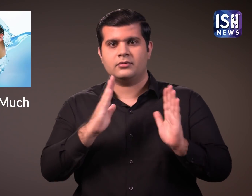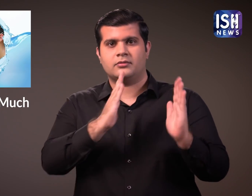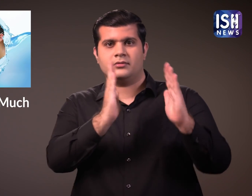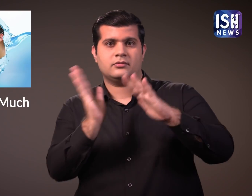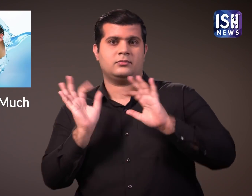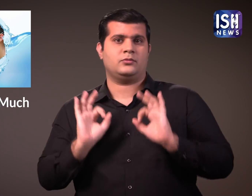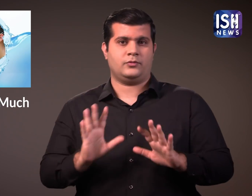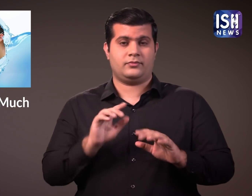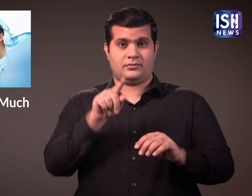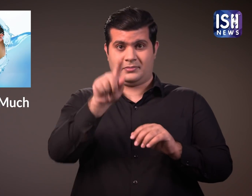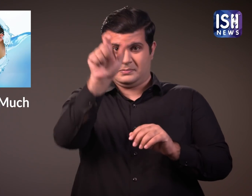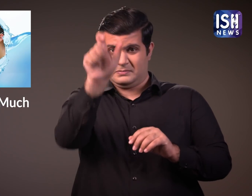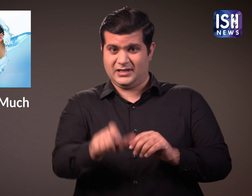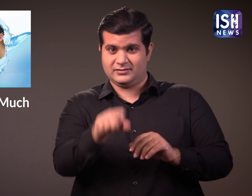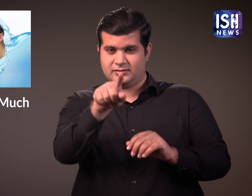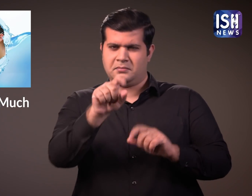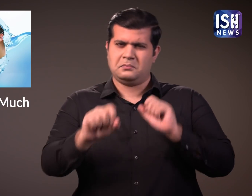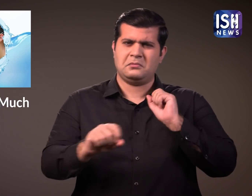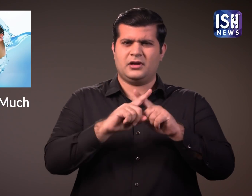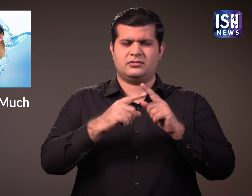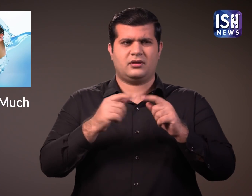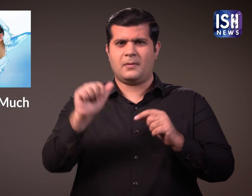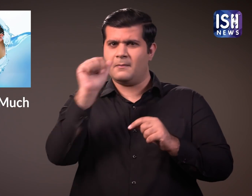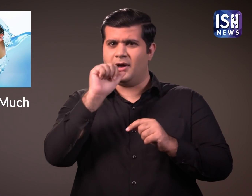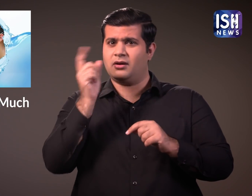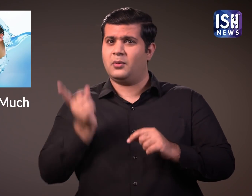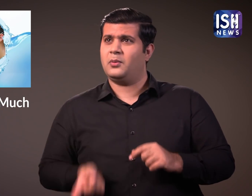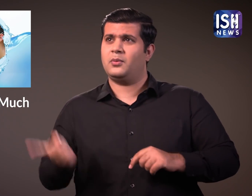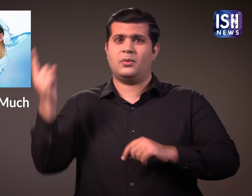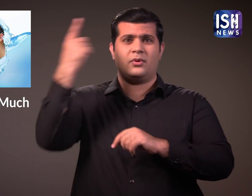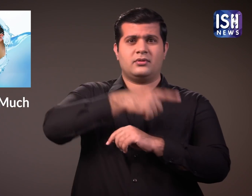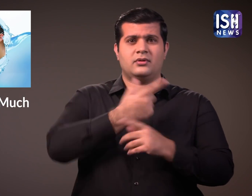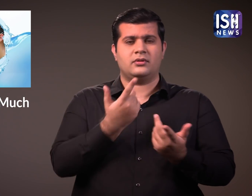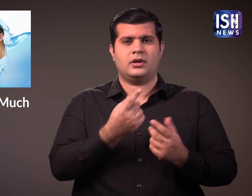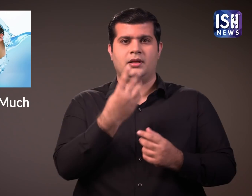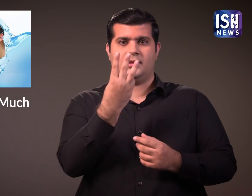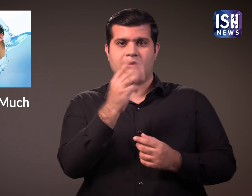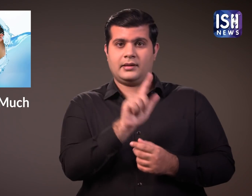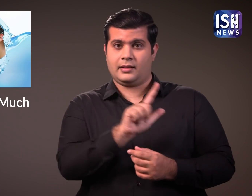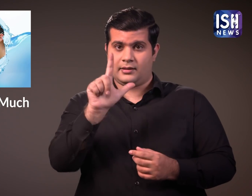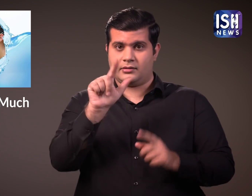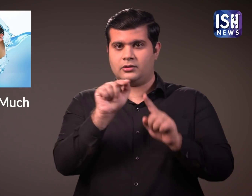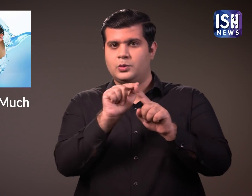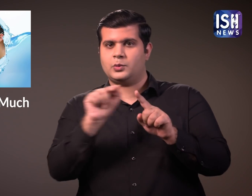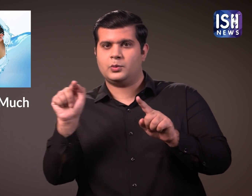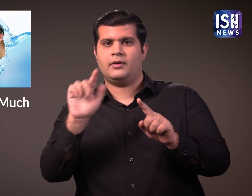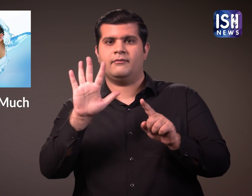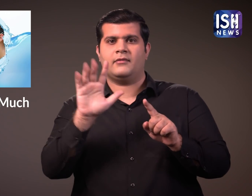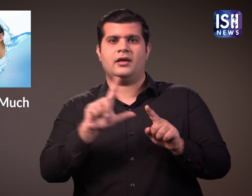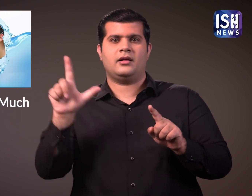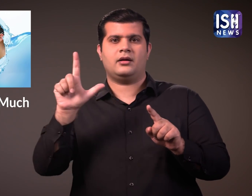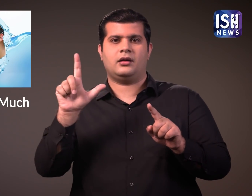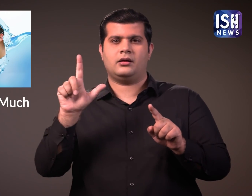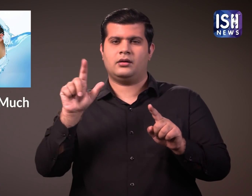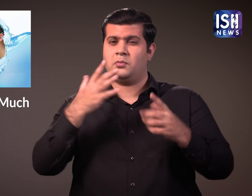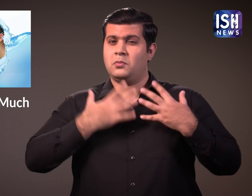काम कर सके इसलिए औसतन एक इनसान को 3 से 5 लीटर पानी की जरूरत होती है